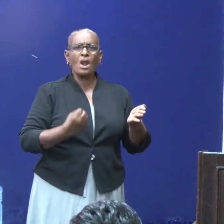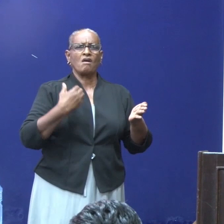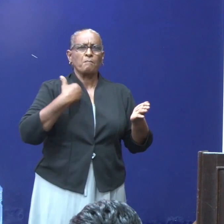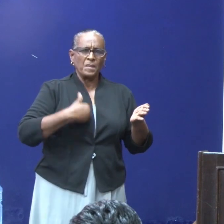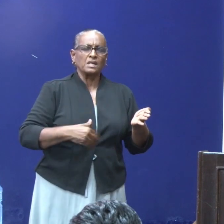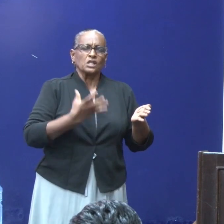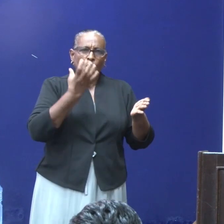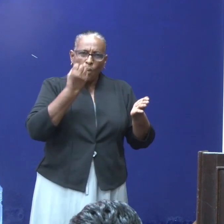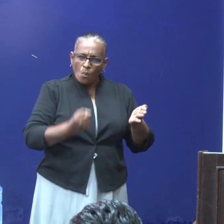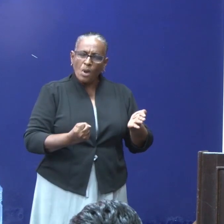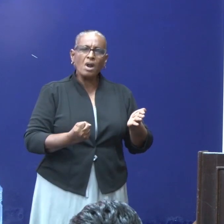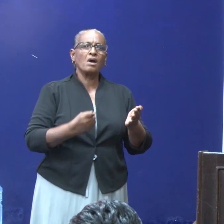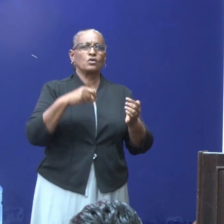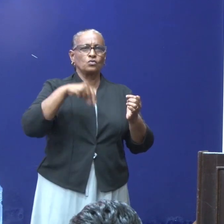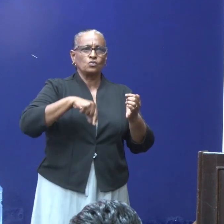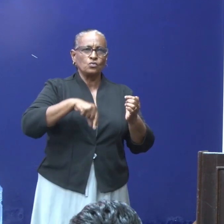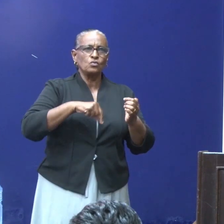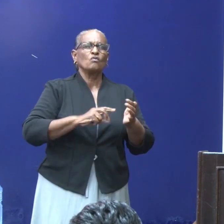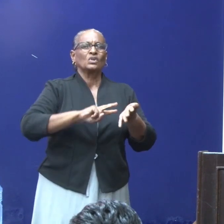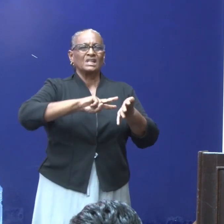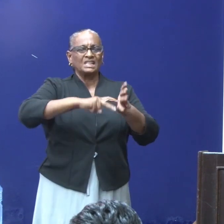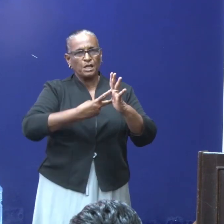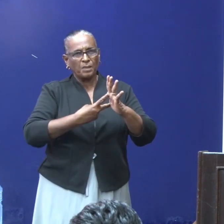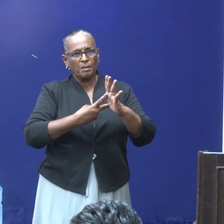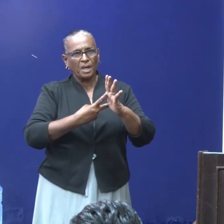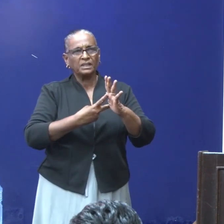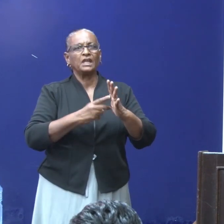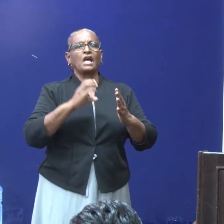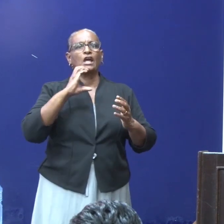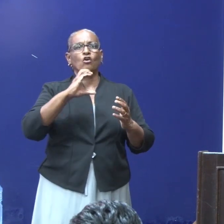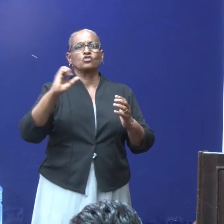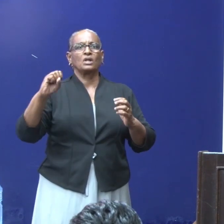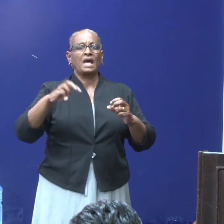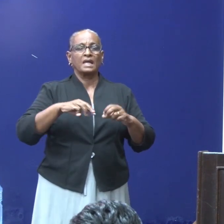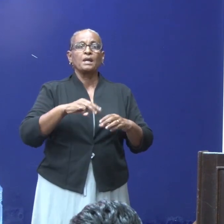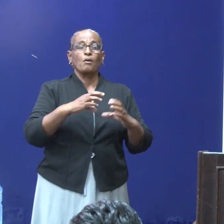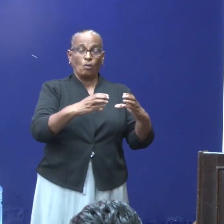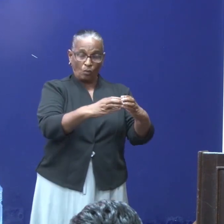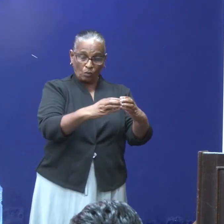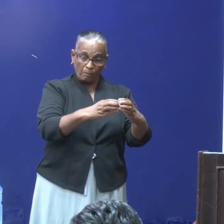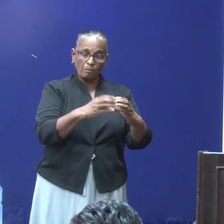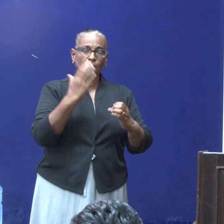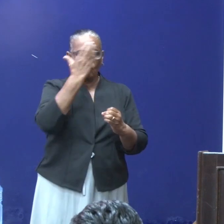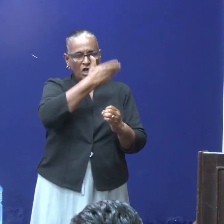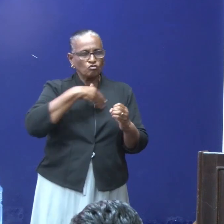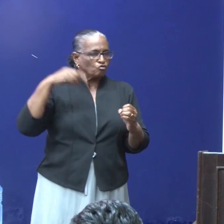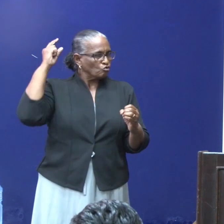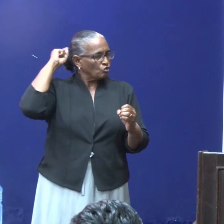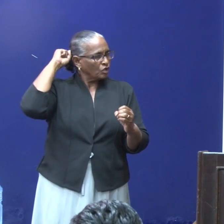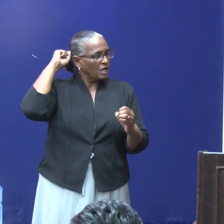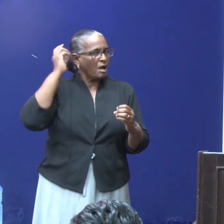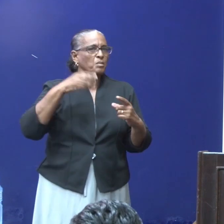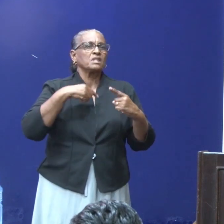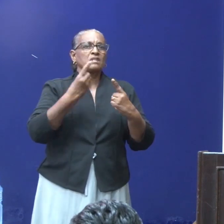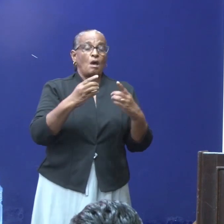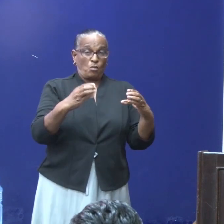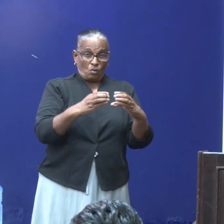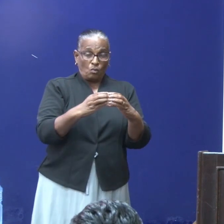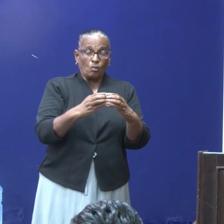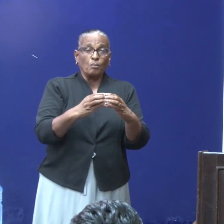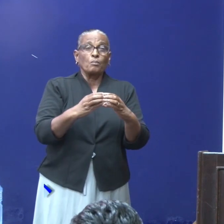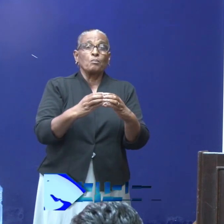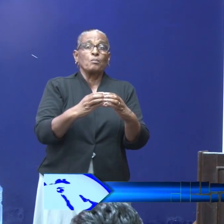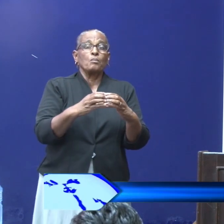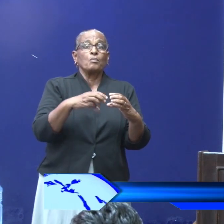Surinamers vindt plaats via de diplomatieke en consulaire missies van de Republiek Suriname. Voor noemde missies zullen